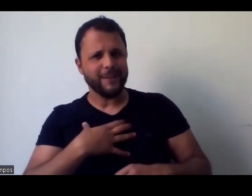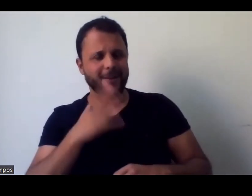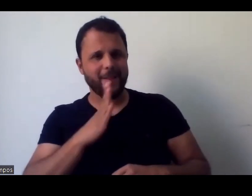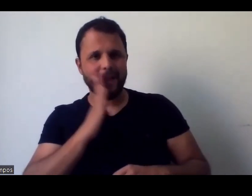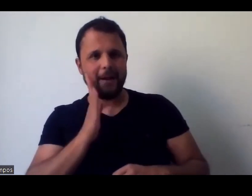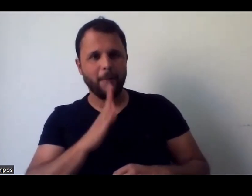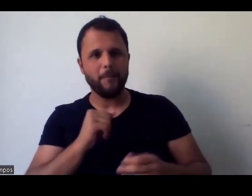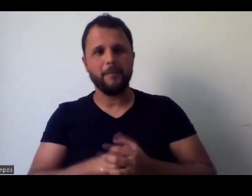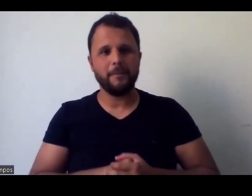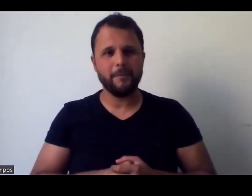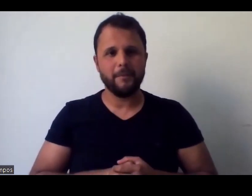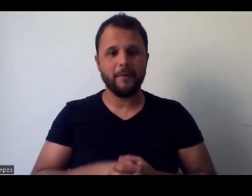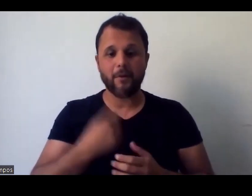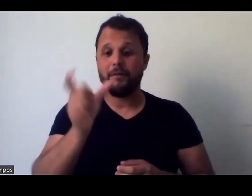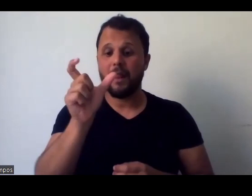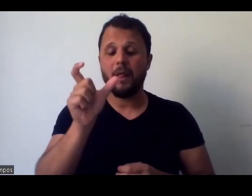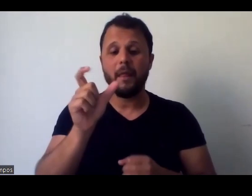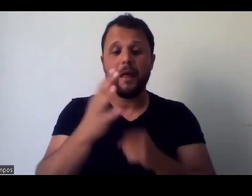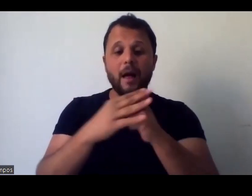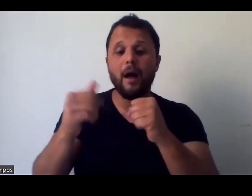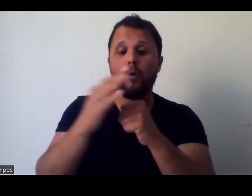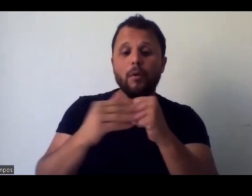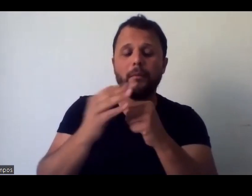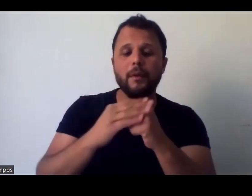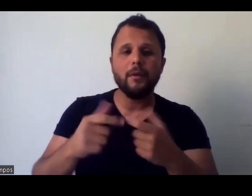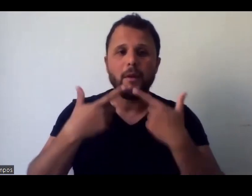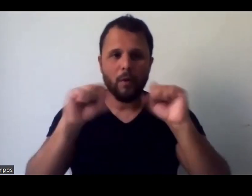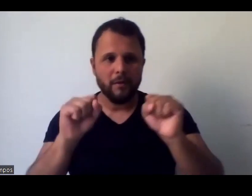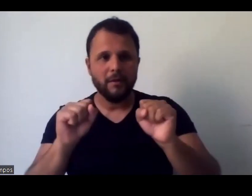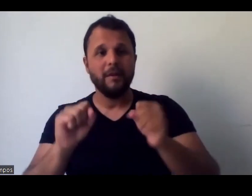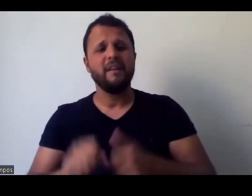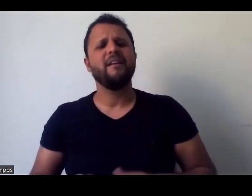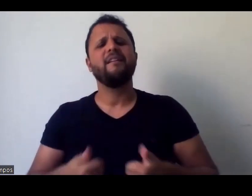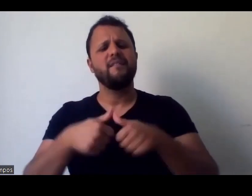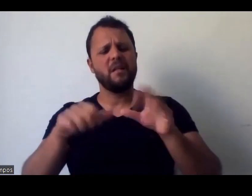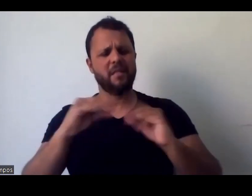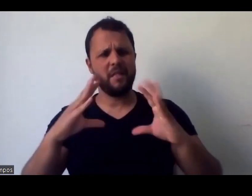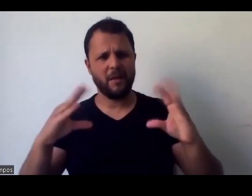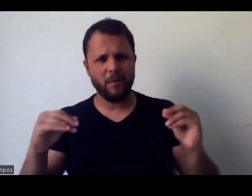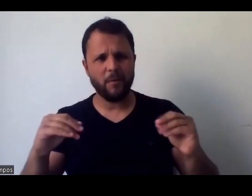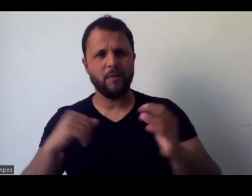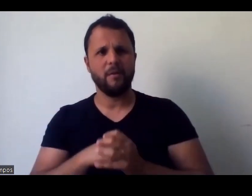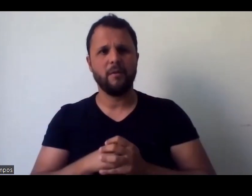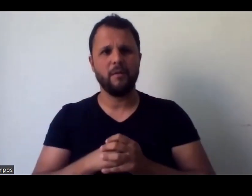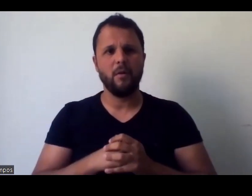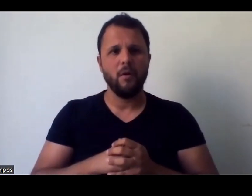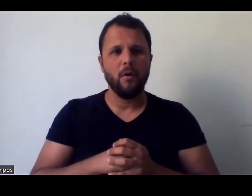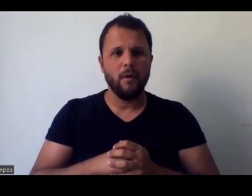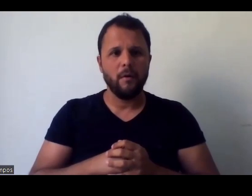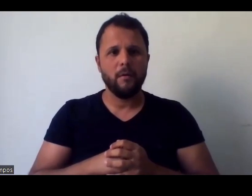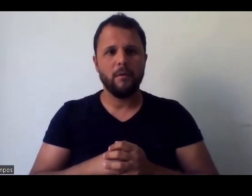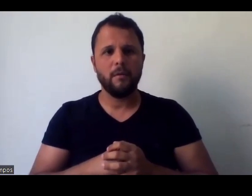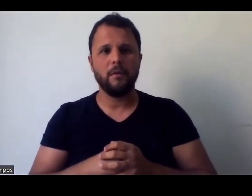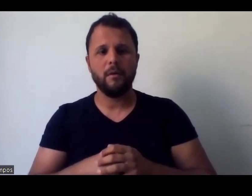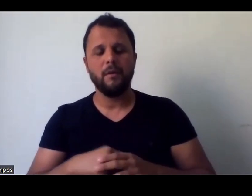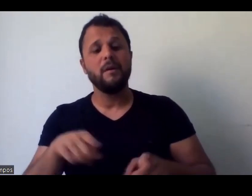duas palavras pra vocês, acolhimento e linguagem. Ele falou assim, fique tranquila, Maria Eugênia, explicar, Lito, coloca, é verdade. Também tem